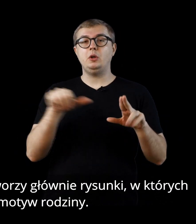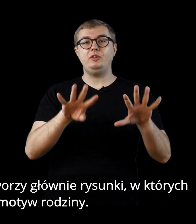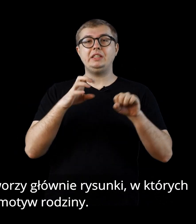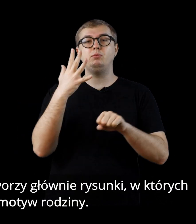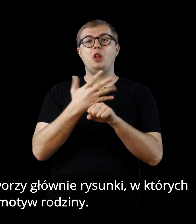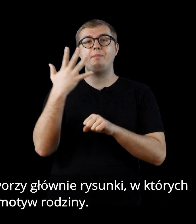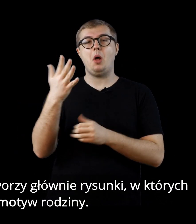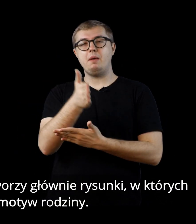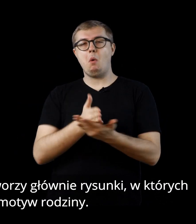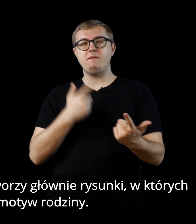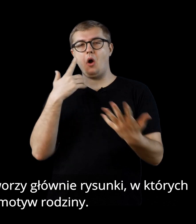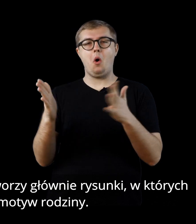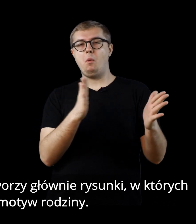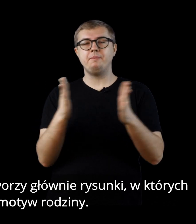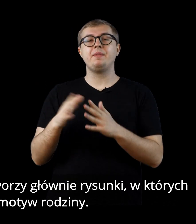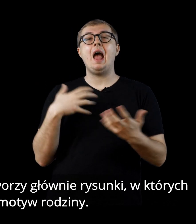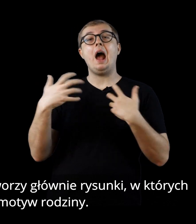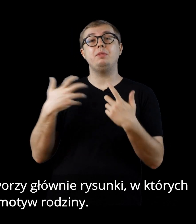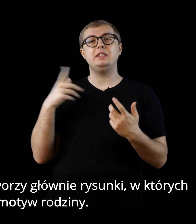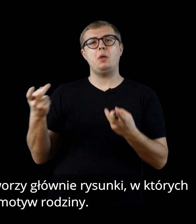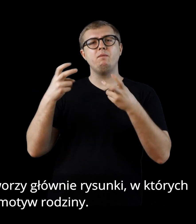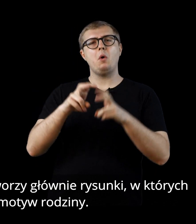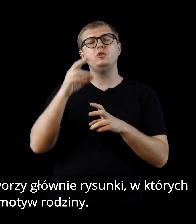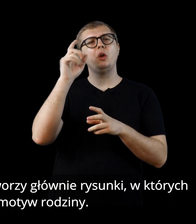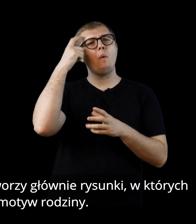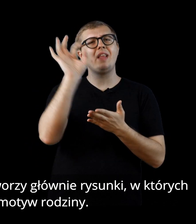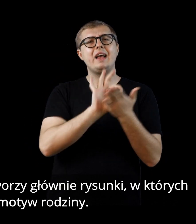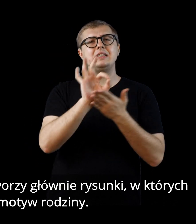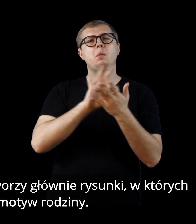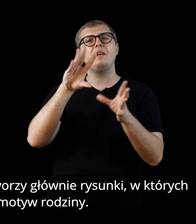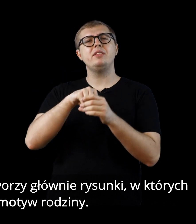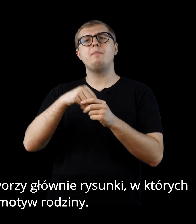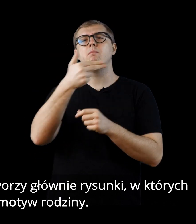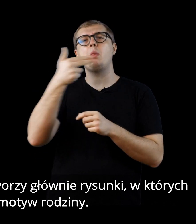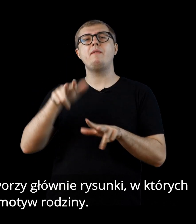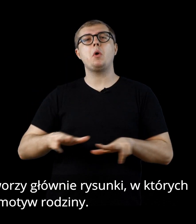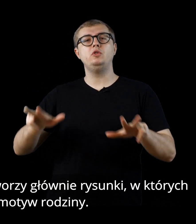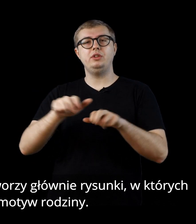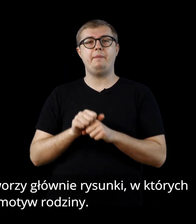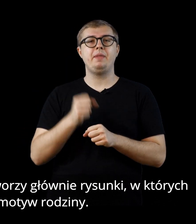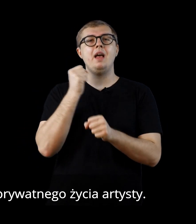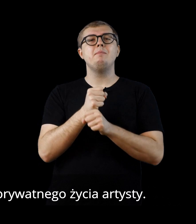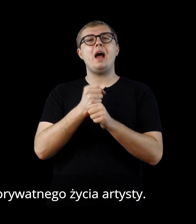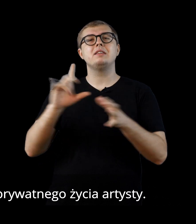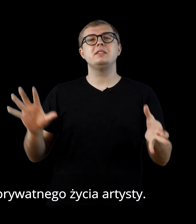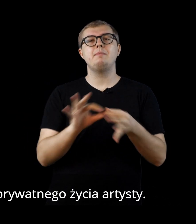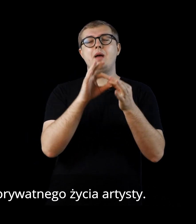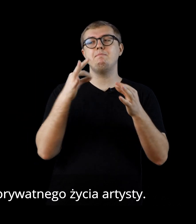połowie lat 50. artysta tworzy głównie rysunki, w których dominuje motyw rodziny. Prace te nawiązywały do